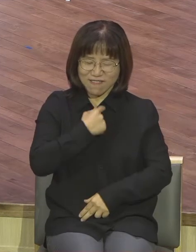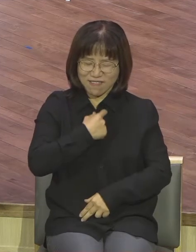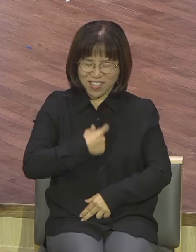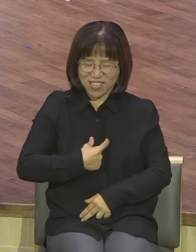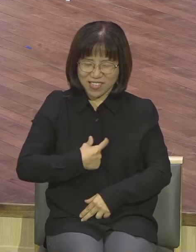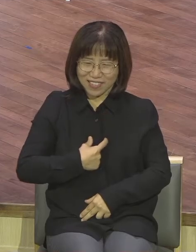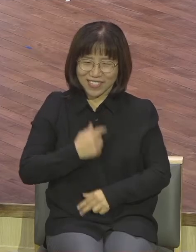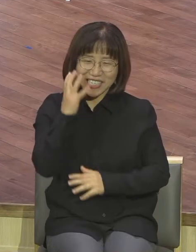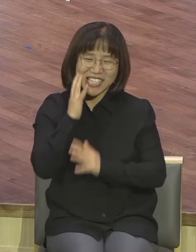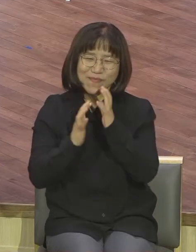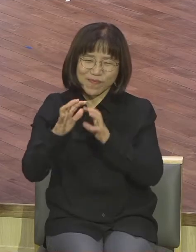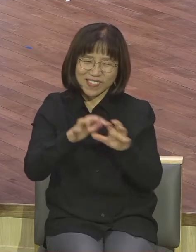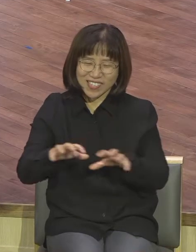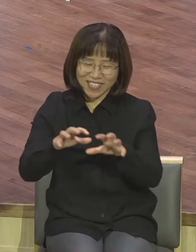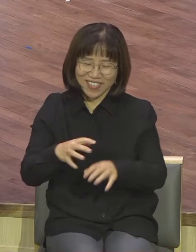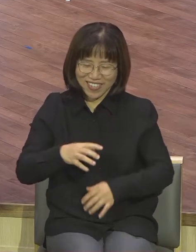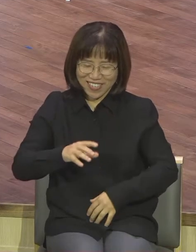국물 뚝뚝 떨어져가지고 이래가지고